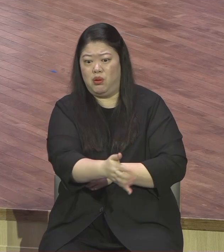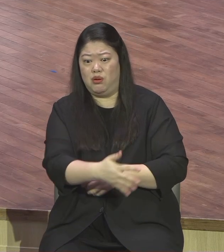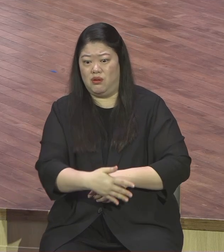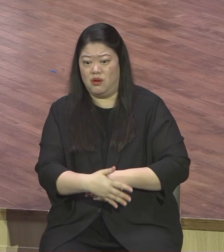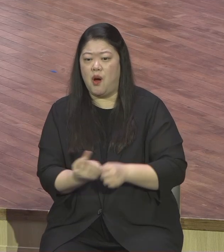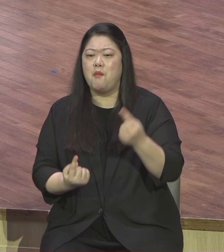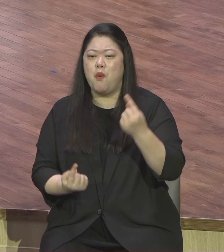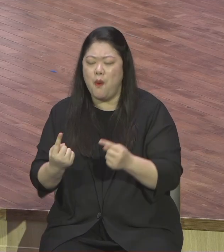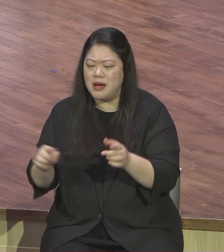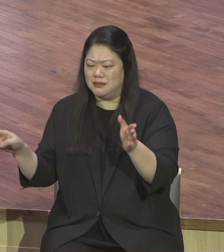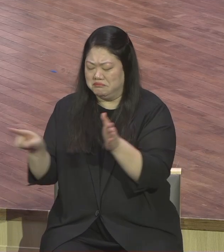않냐